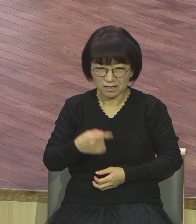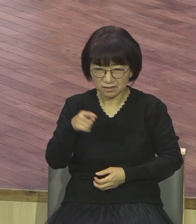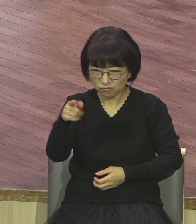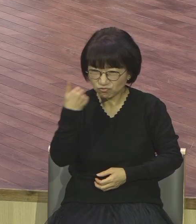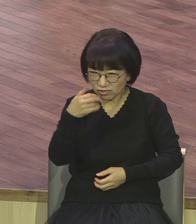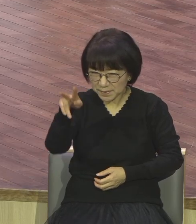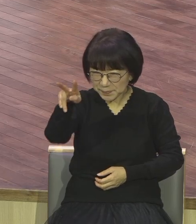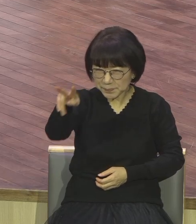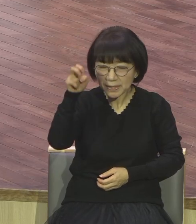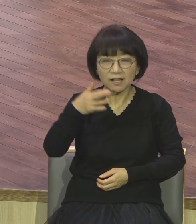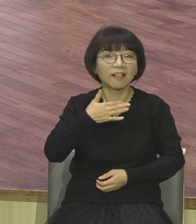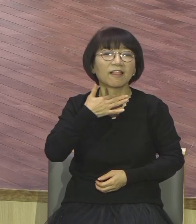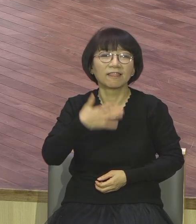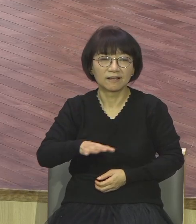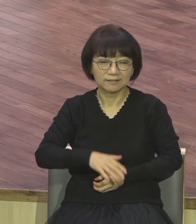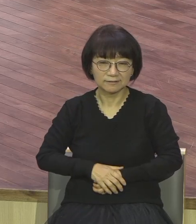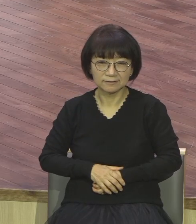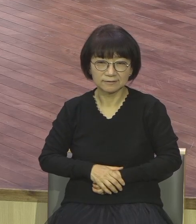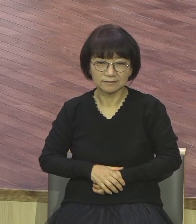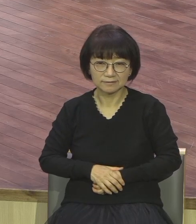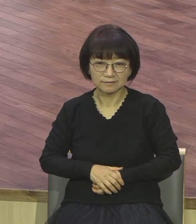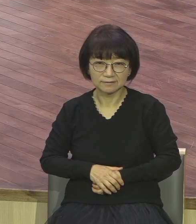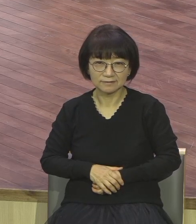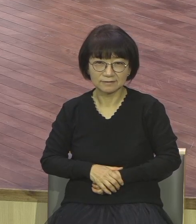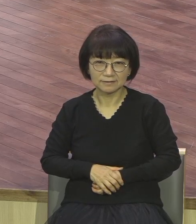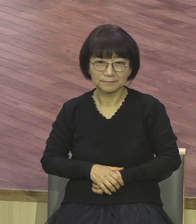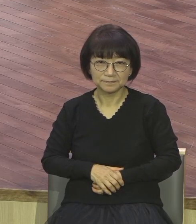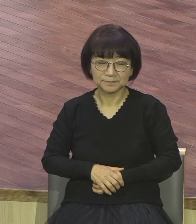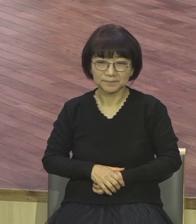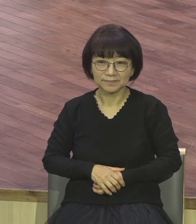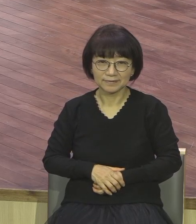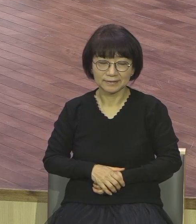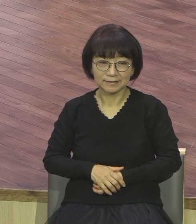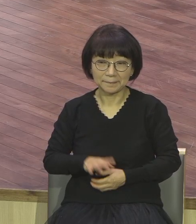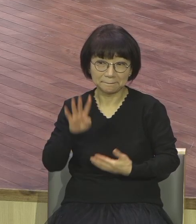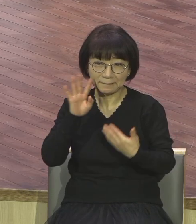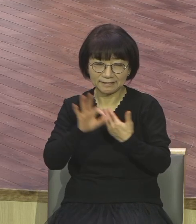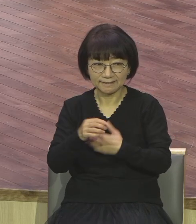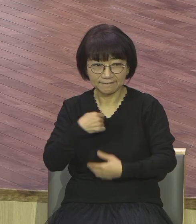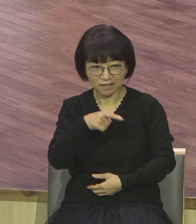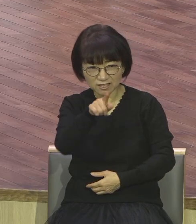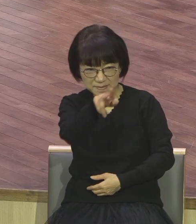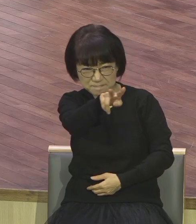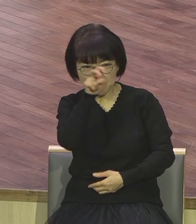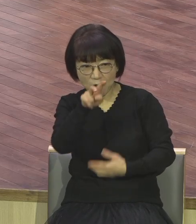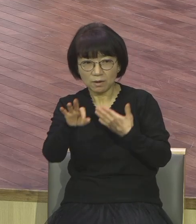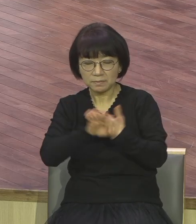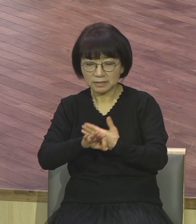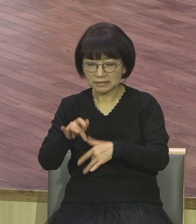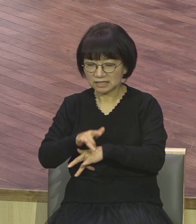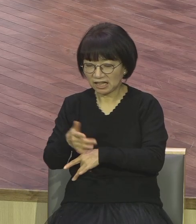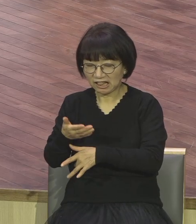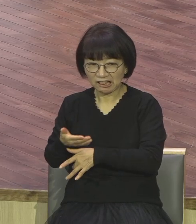나 사단이 안 당하기 때문에 내 저 사람 미워한다 그럼 내가 당한 거요 그럼 내 마음이 어뢰가 됩니까 안 되지